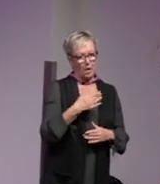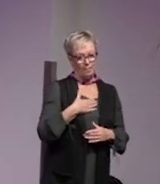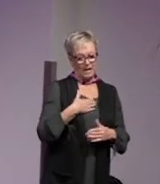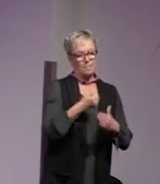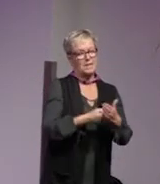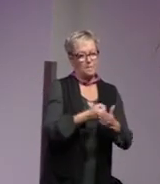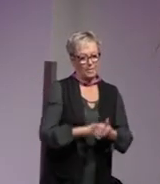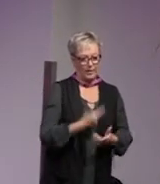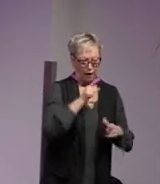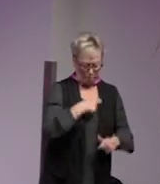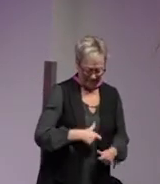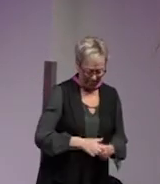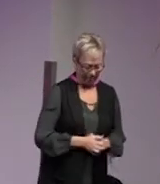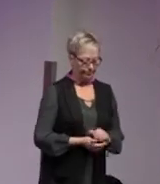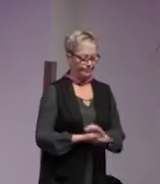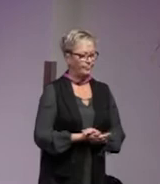bekämpa tack för mig